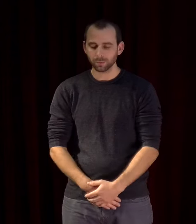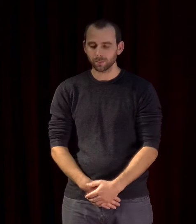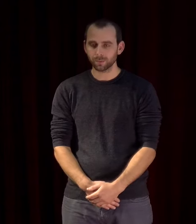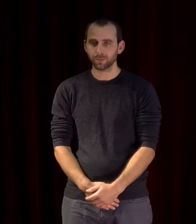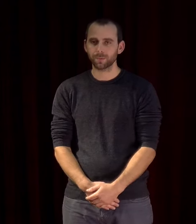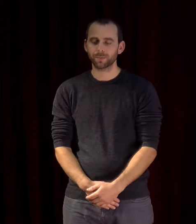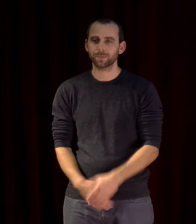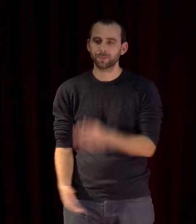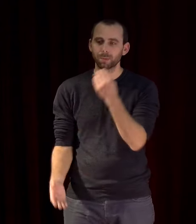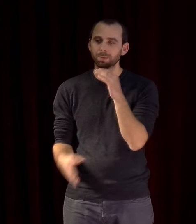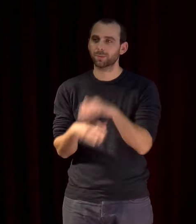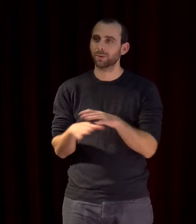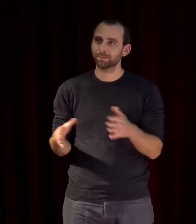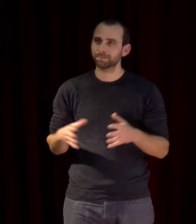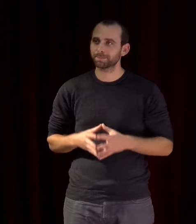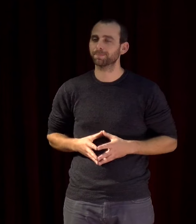Bonsoir.